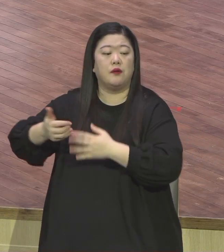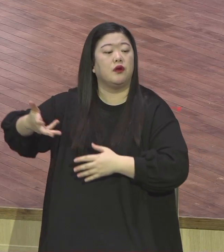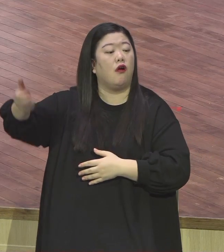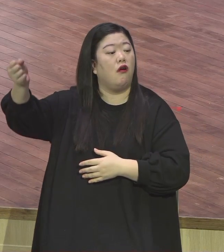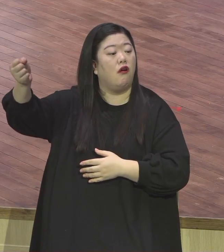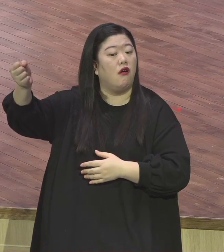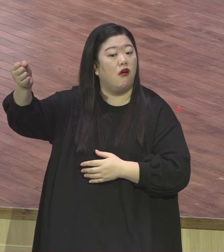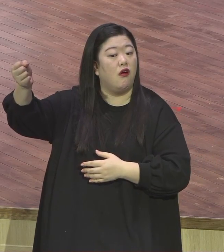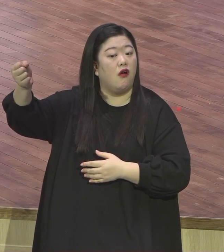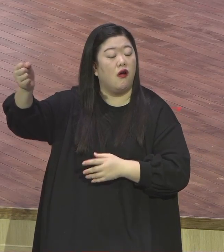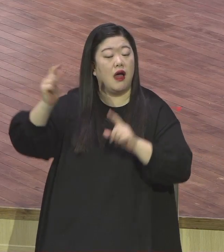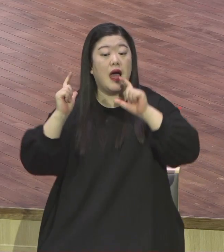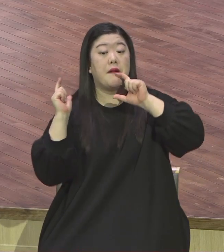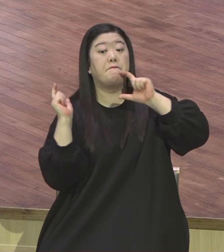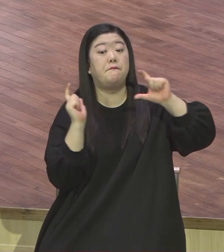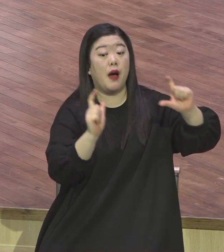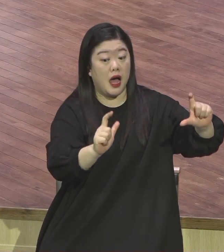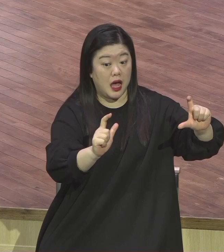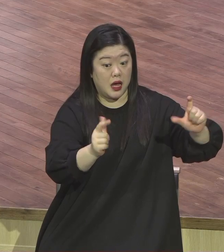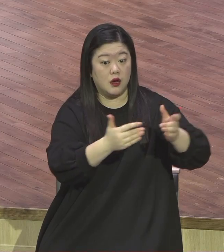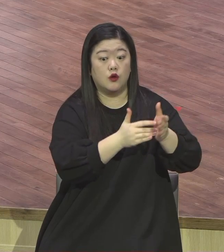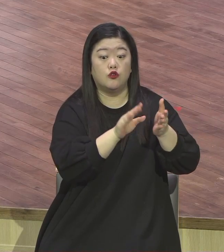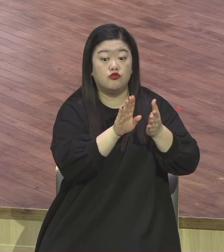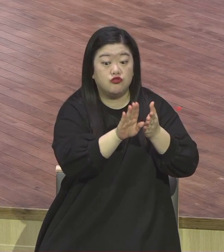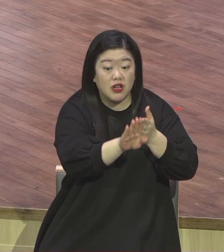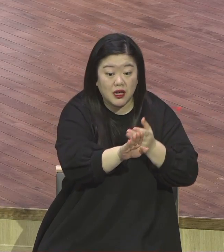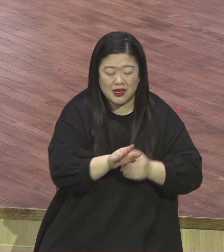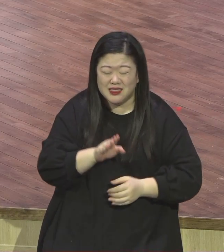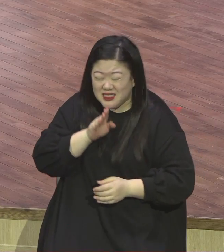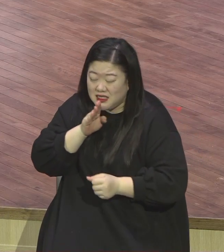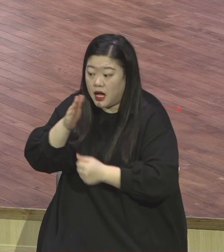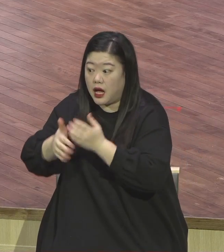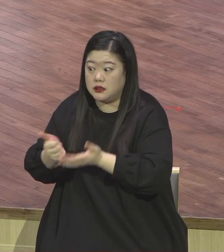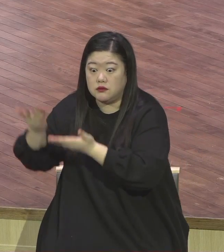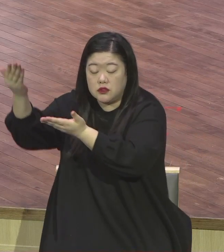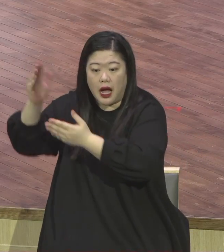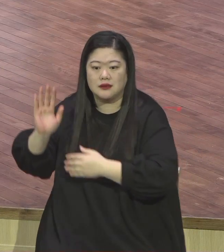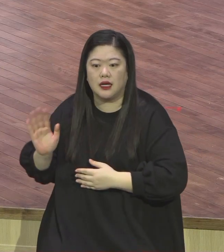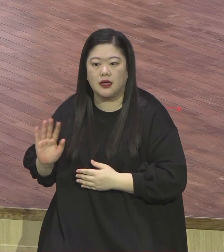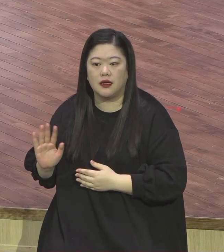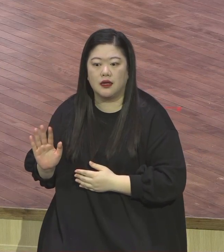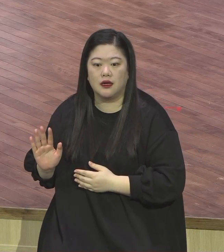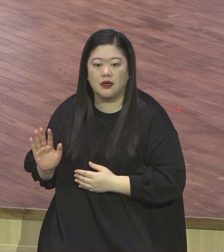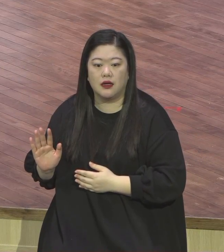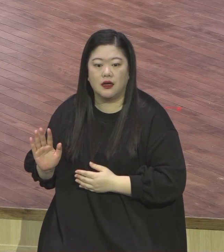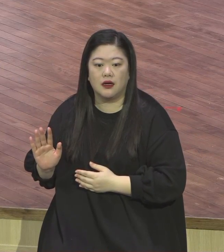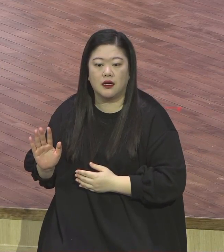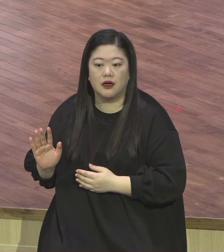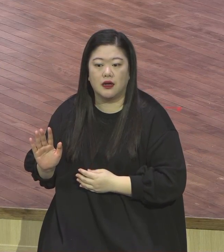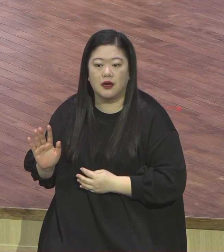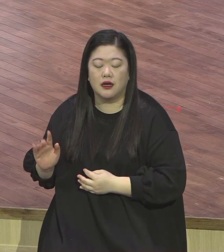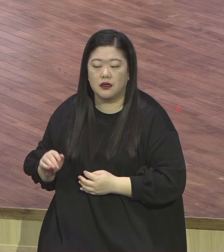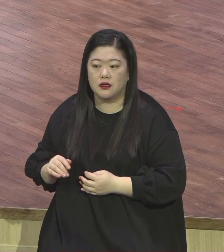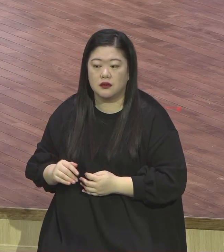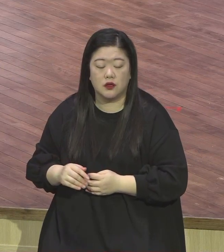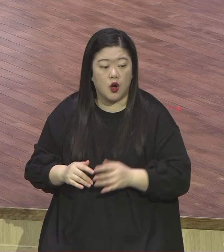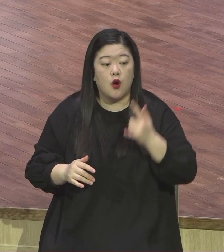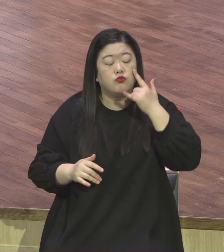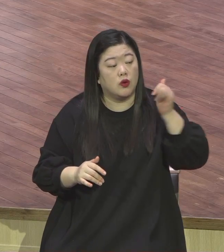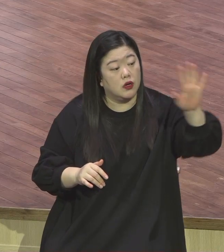그러면서 부모도 복량하네 나 다 들였는데 하나님께 고르반 했기 때문에 나는 내 거 아무것도 없어 나 모실 수가